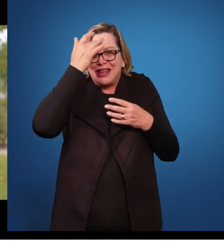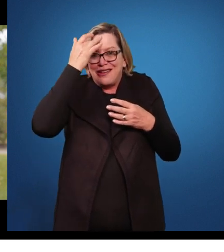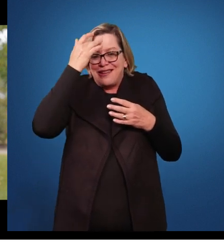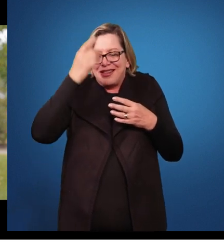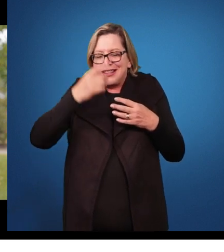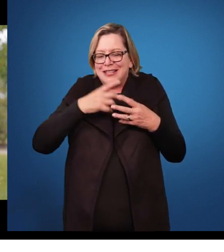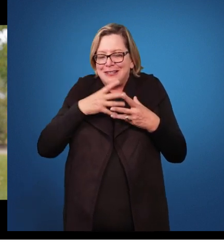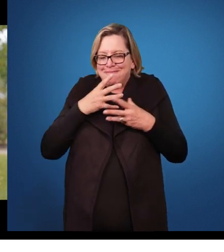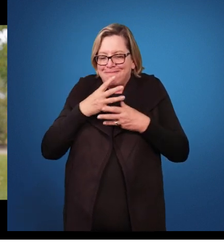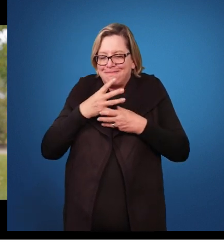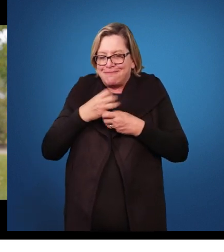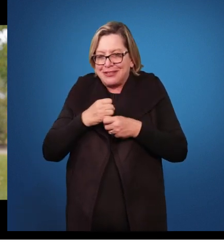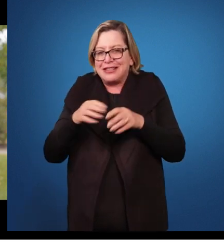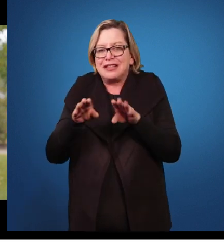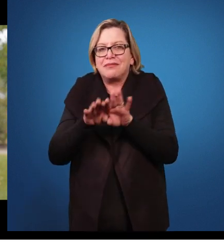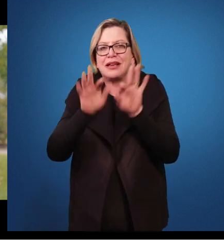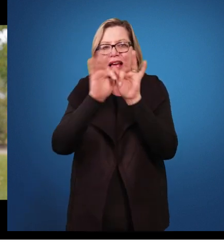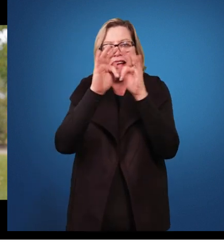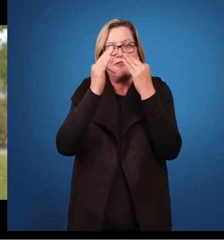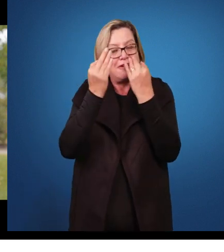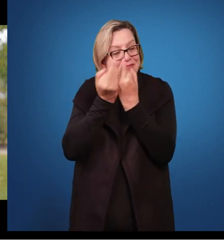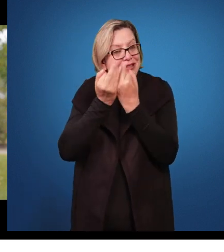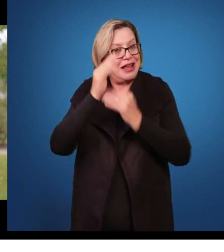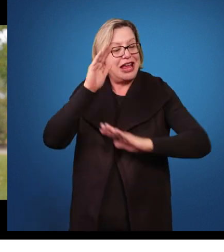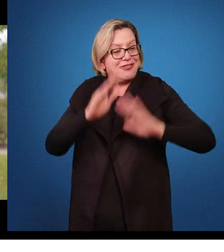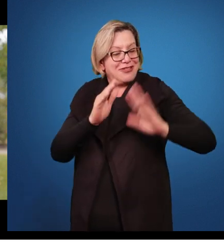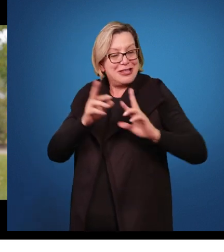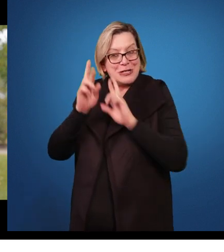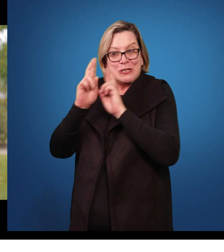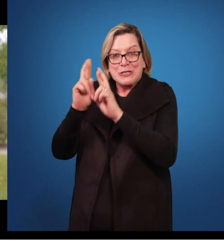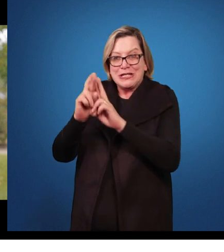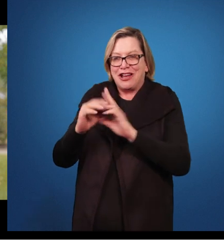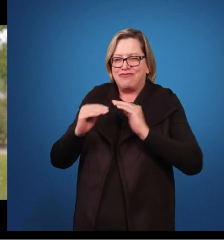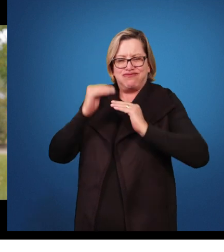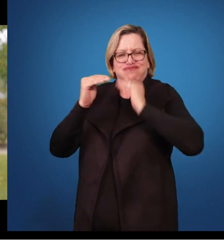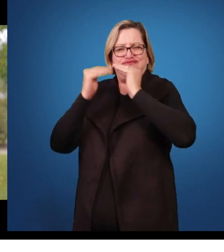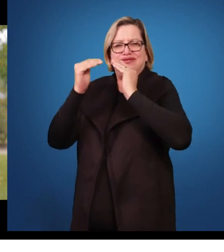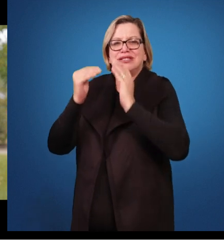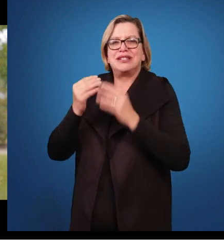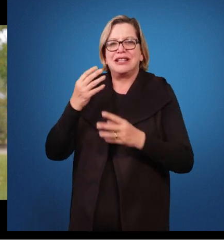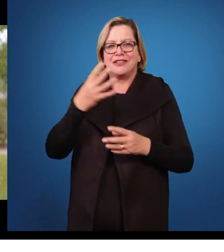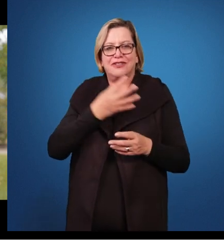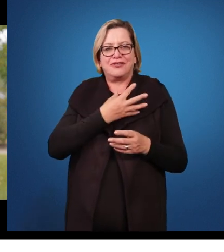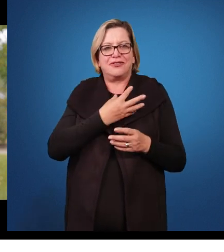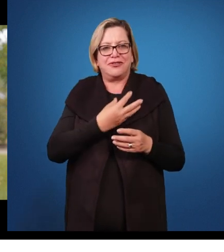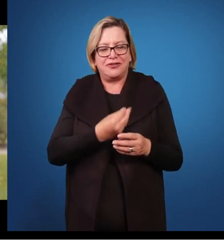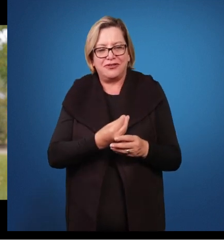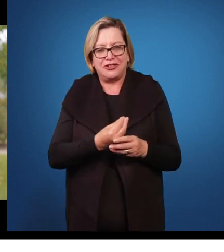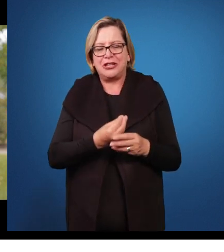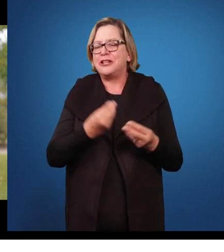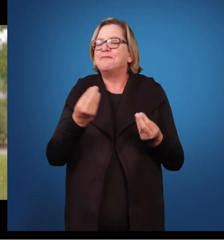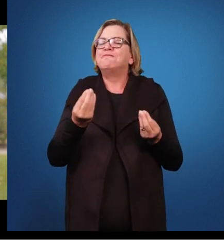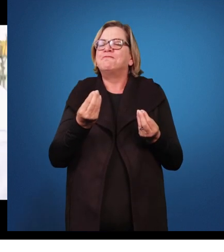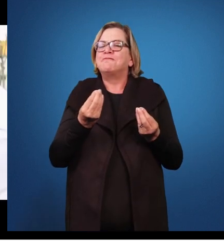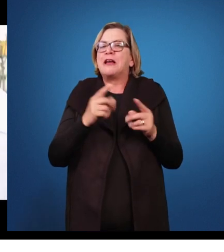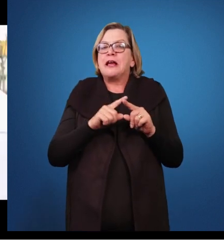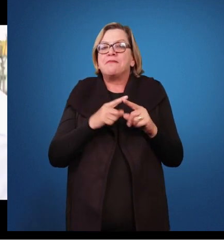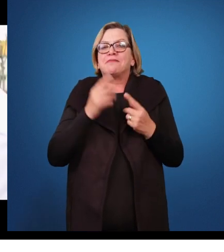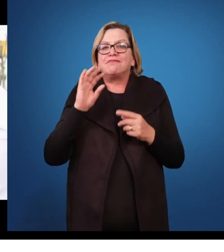quanto da família, que às vezes espera muito, né? Do seu filho, enfim, do seu ente querido. Como é que administra